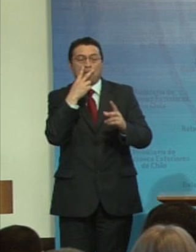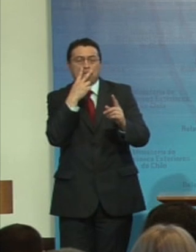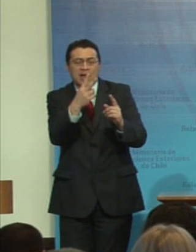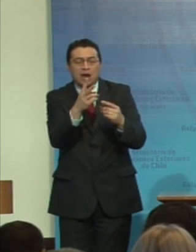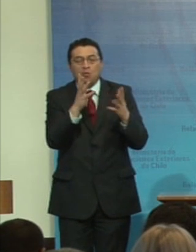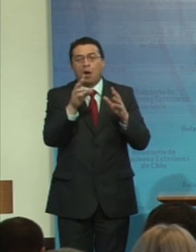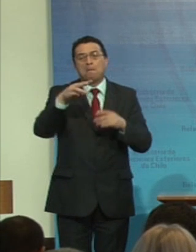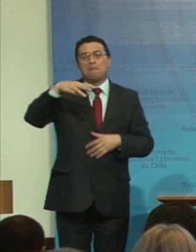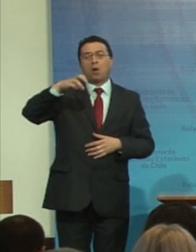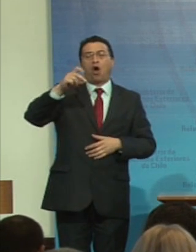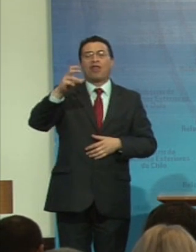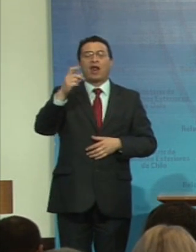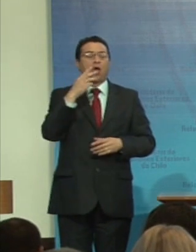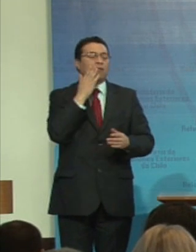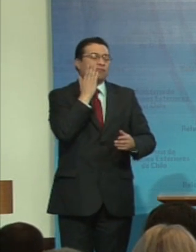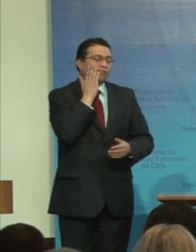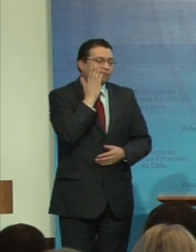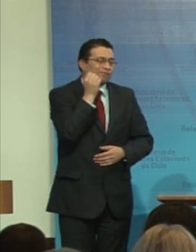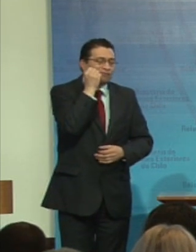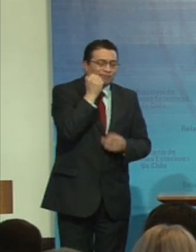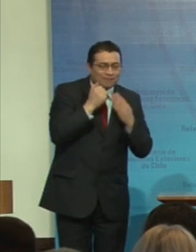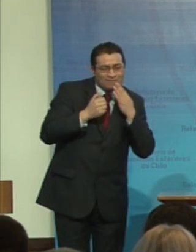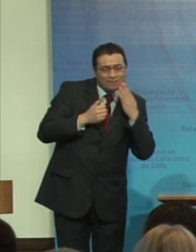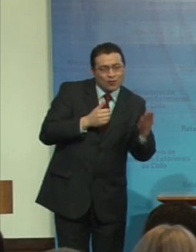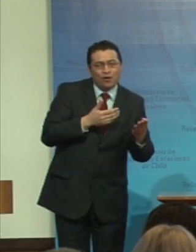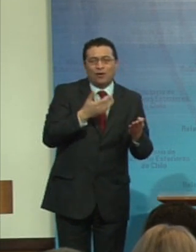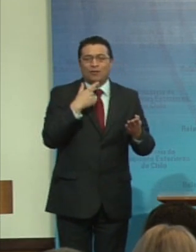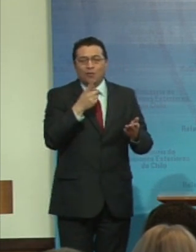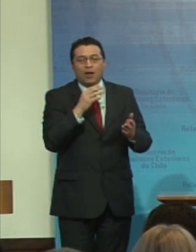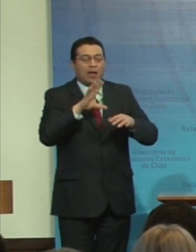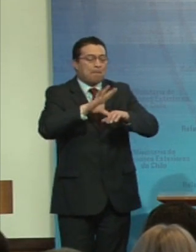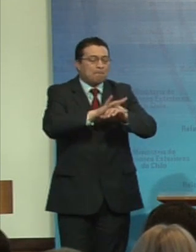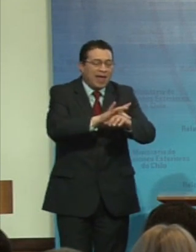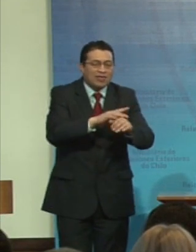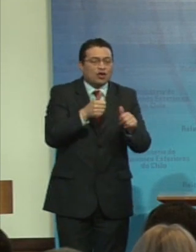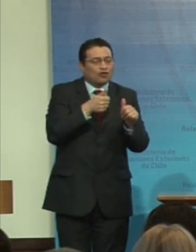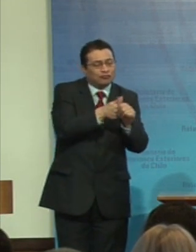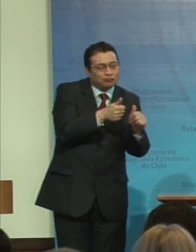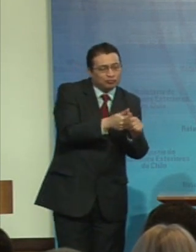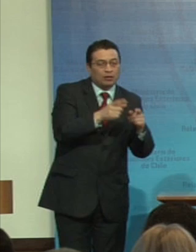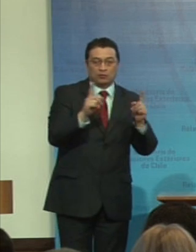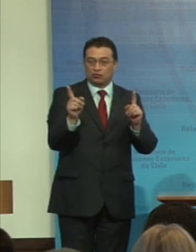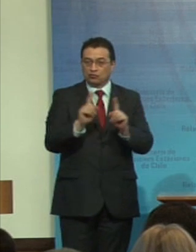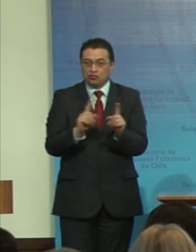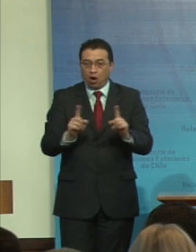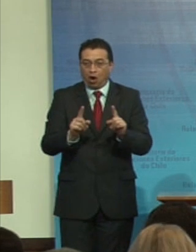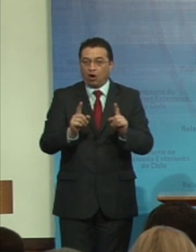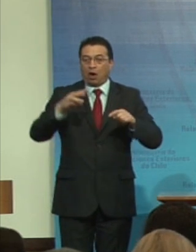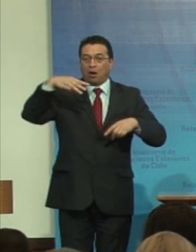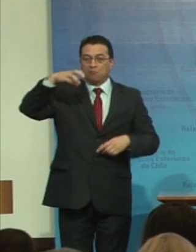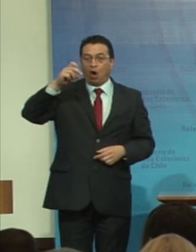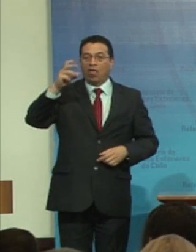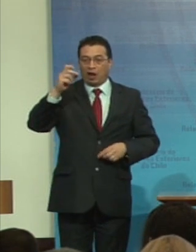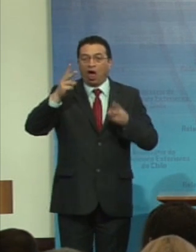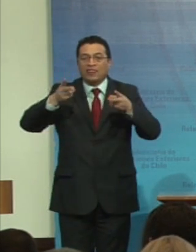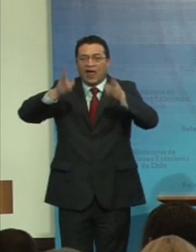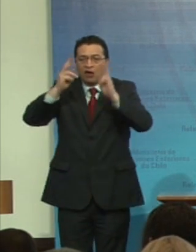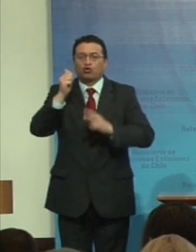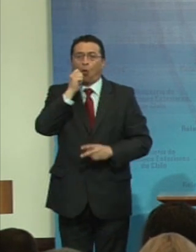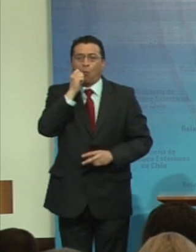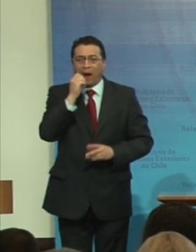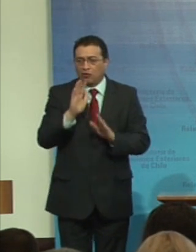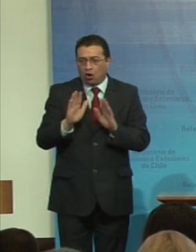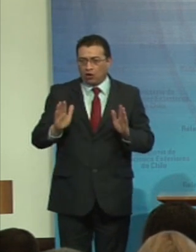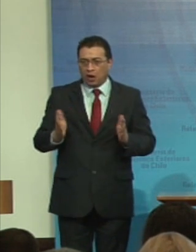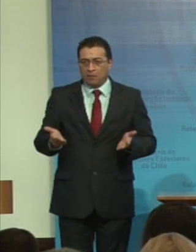un modelo caritativo, ya no mirados desde un modelo médico-asistencialista, sino un modelo de derechos humanos.